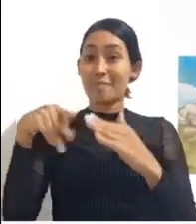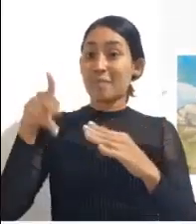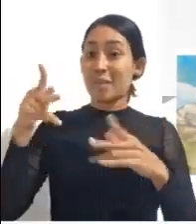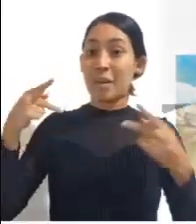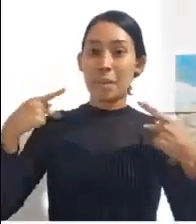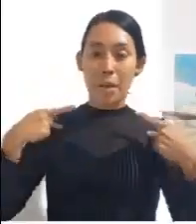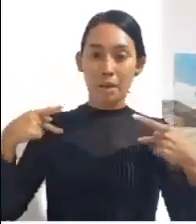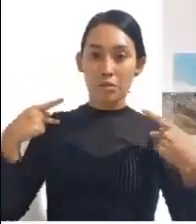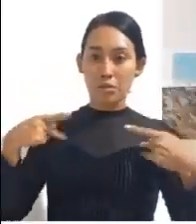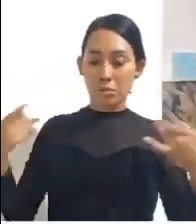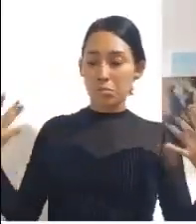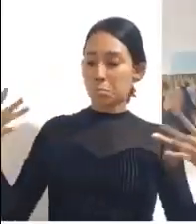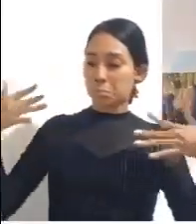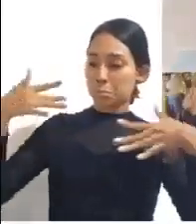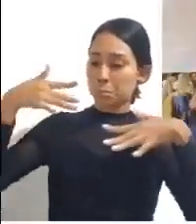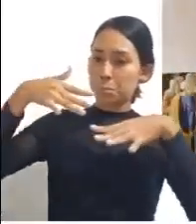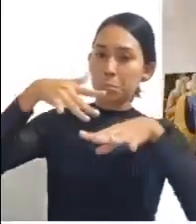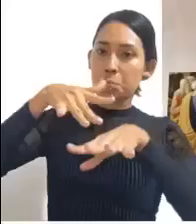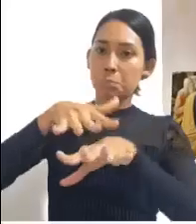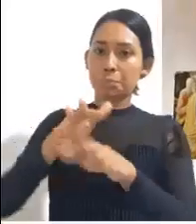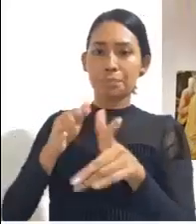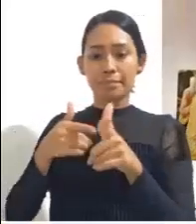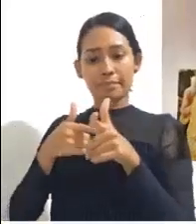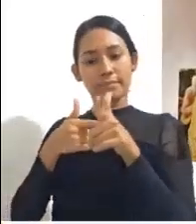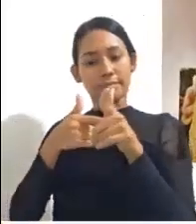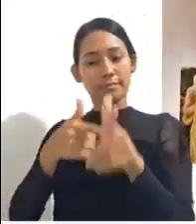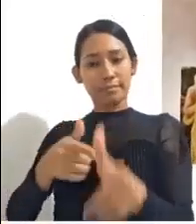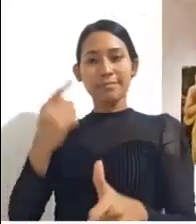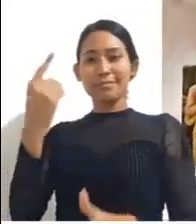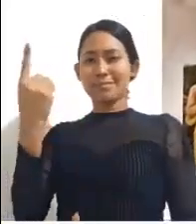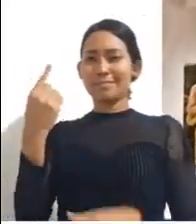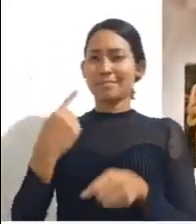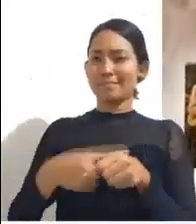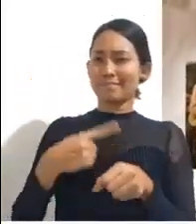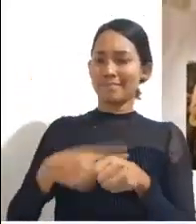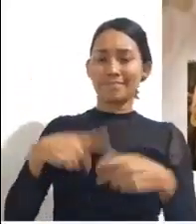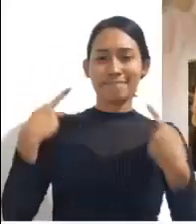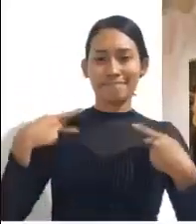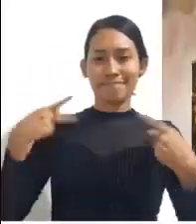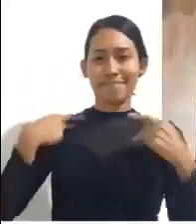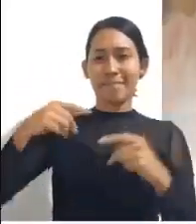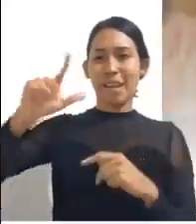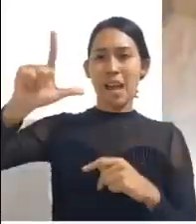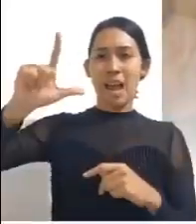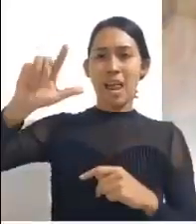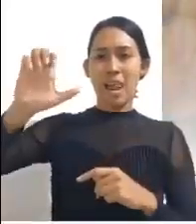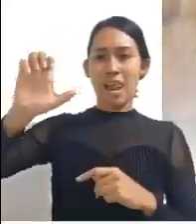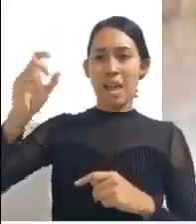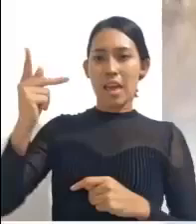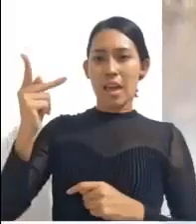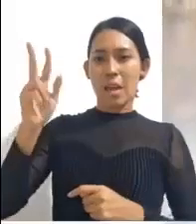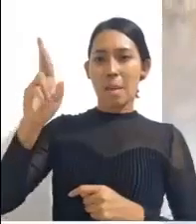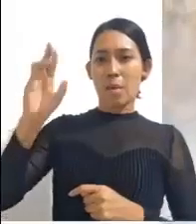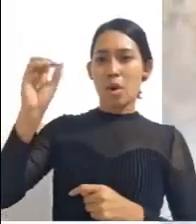una gran multitud. De pronto, se le acercó un leproso, se postró ante él y le dijo,